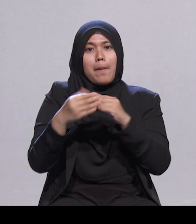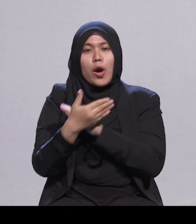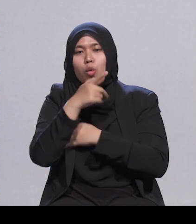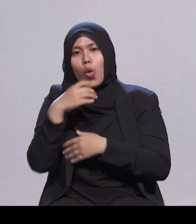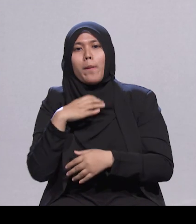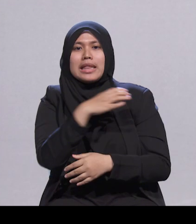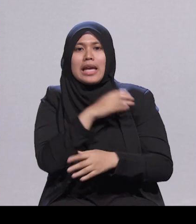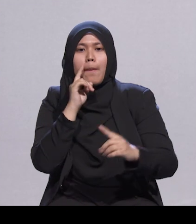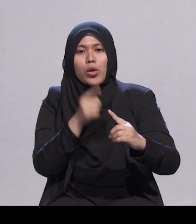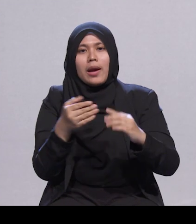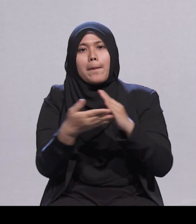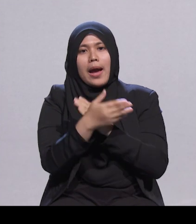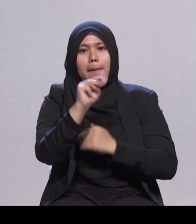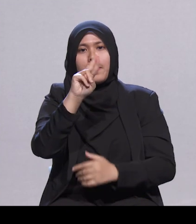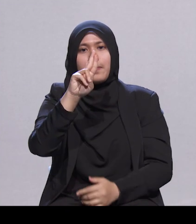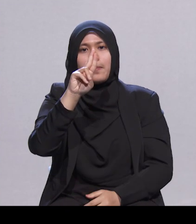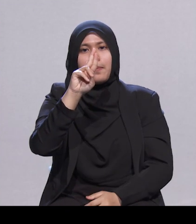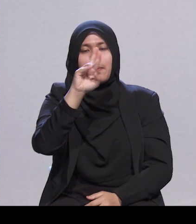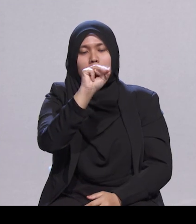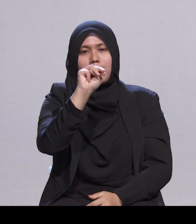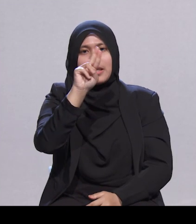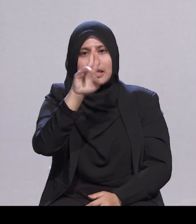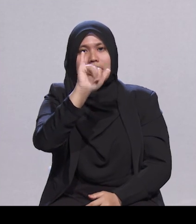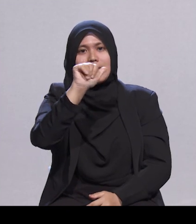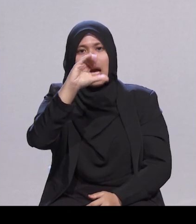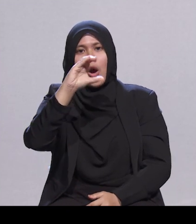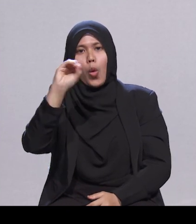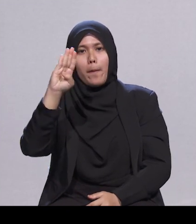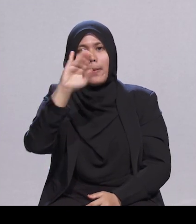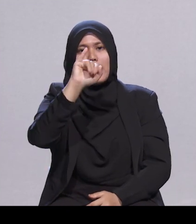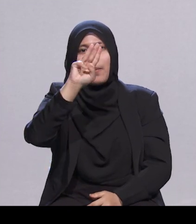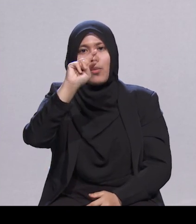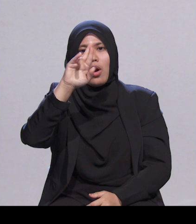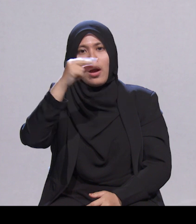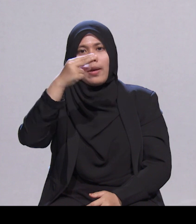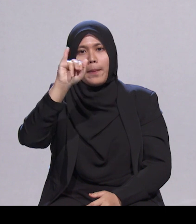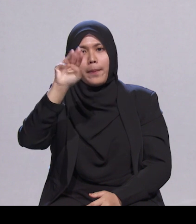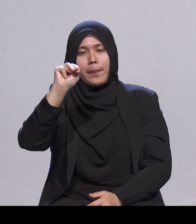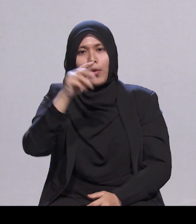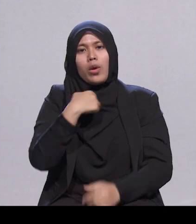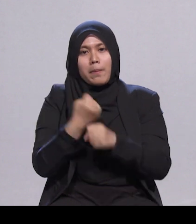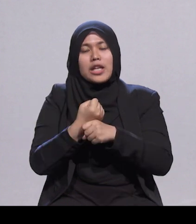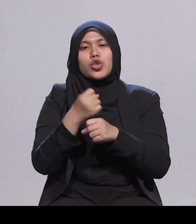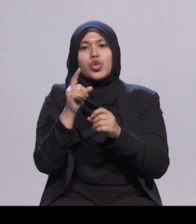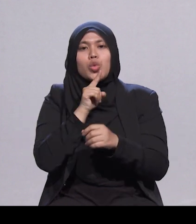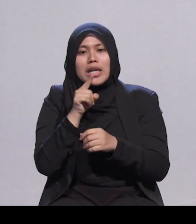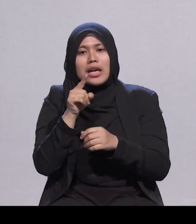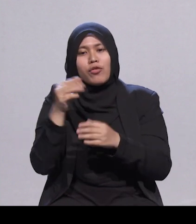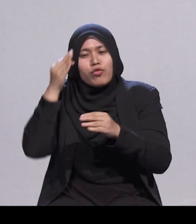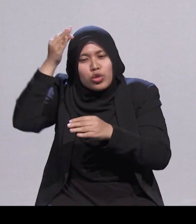Inilah caranya kita memastikan agar generasi Singapura akan datang terus mewarisi kenangan, wawasan